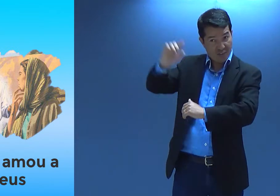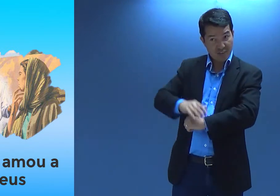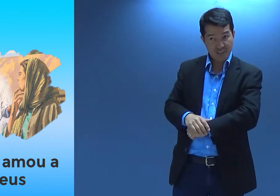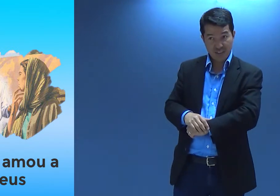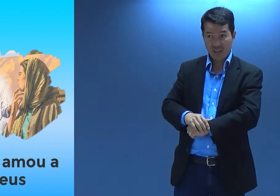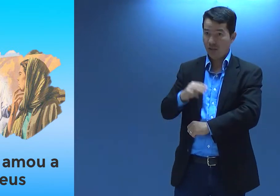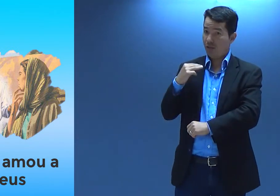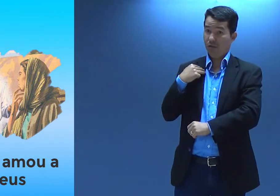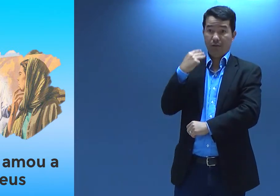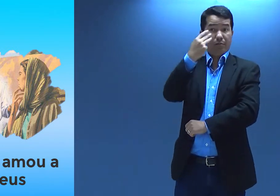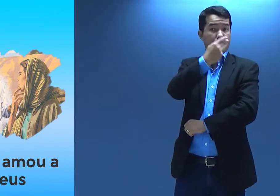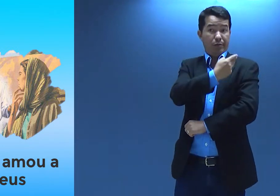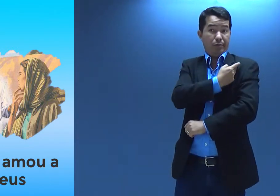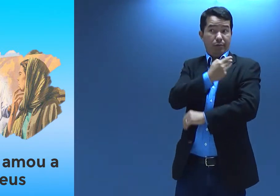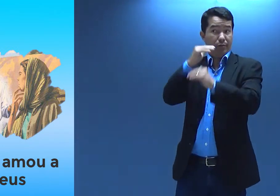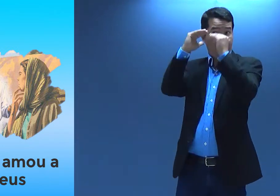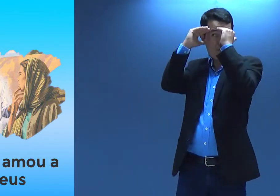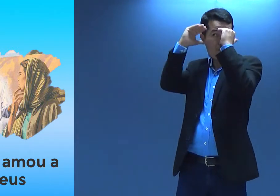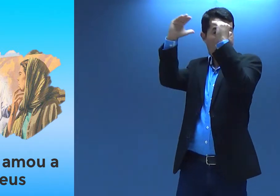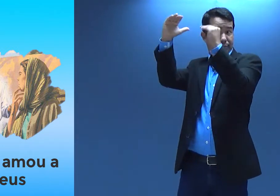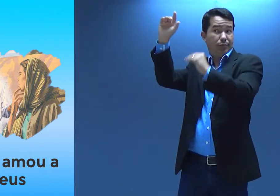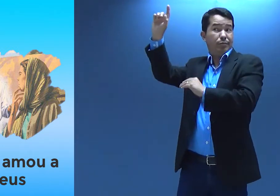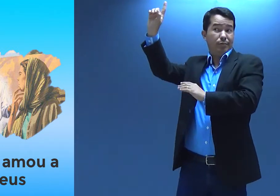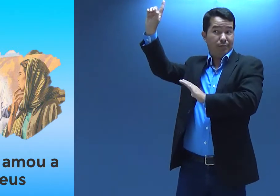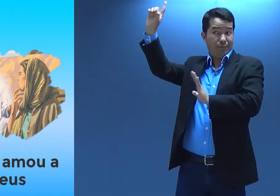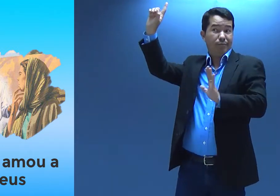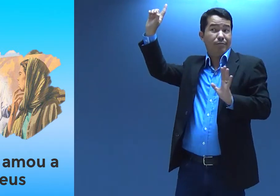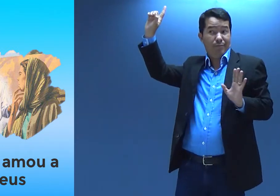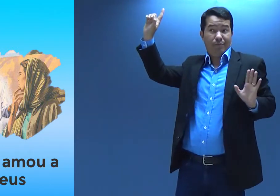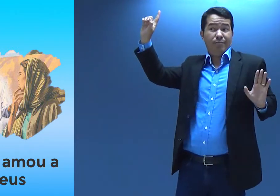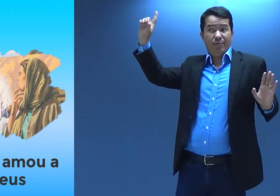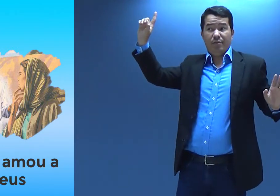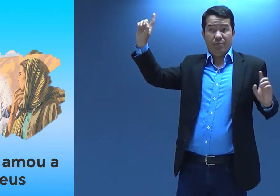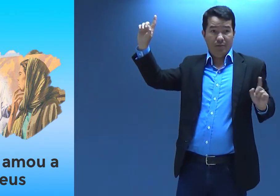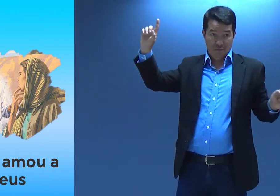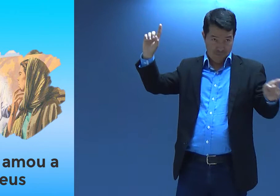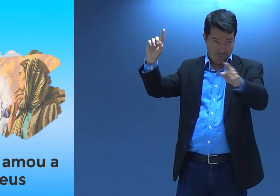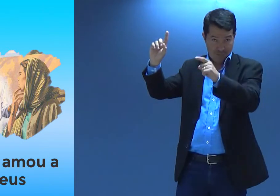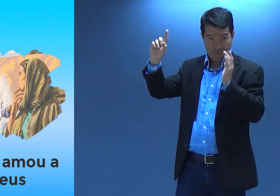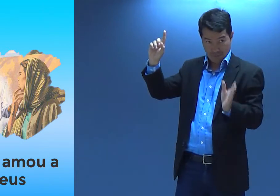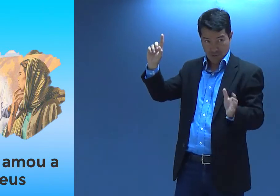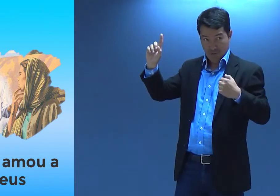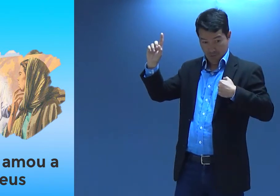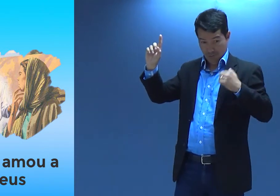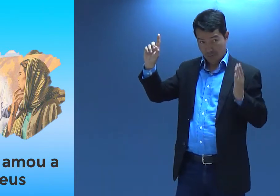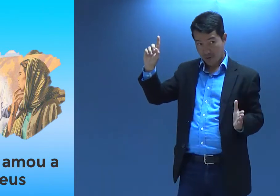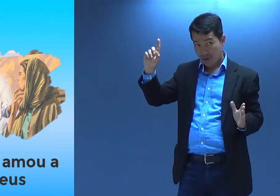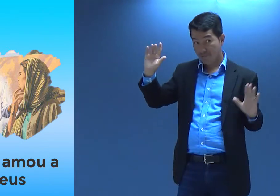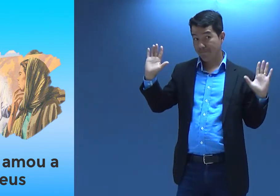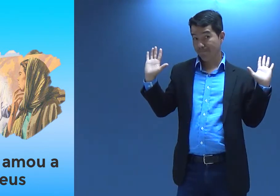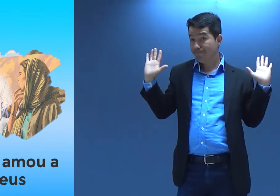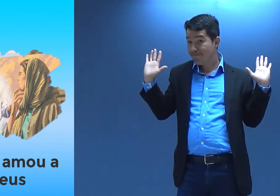Você tem obedecido a Deus? A Maria, sim. Ela obedeceu a Deus. E você? E eu?